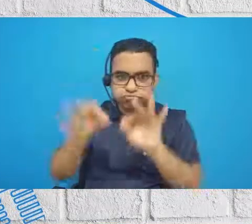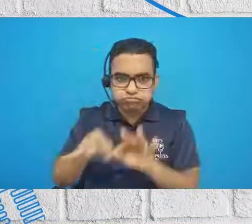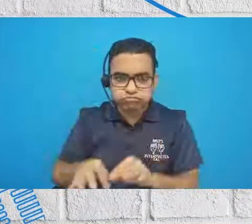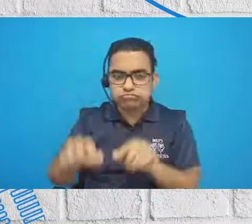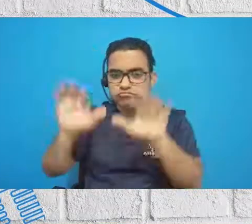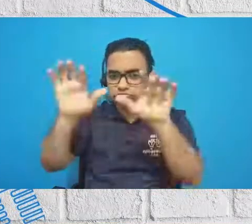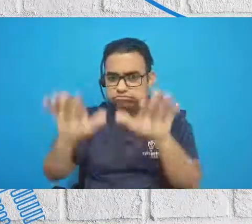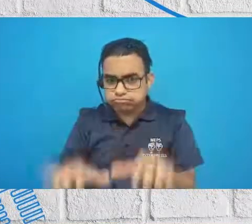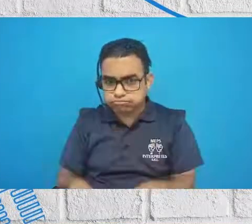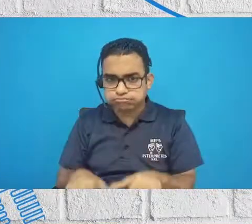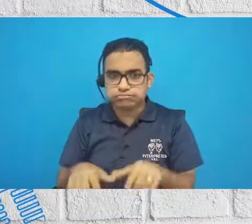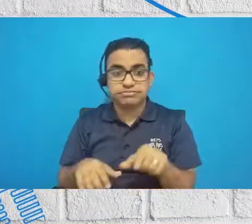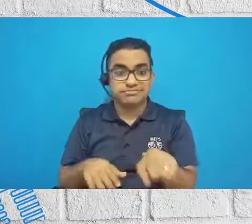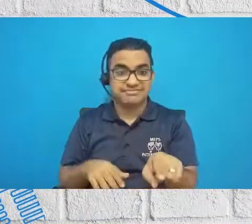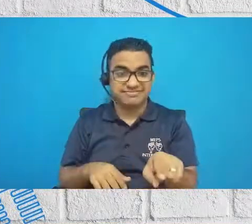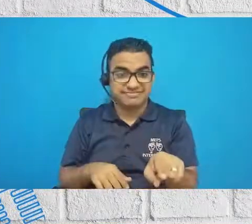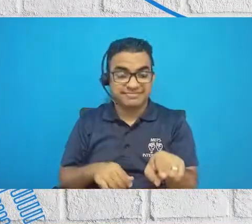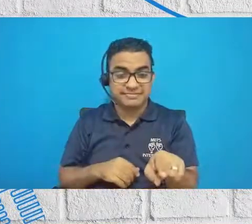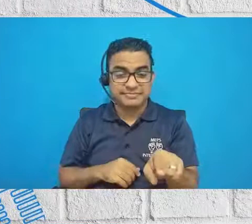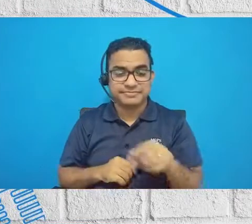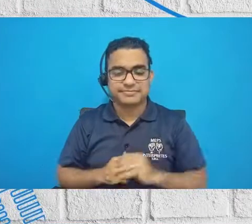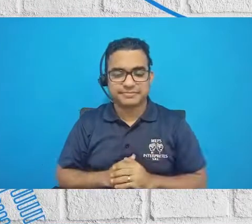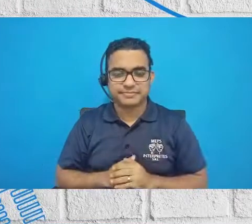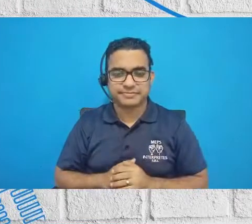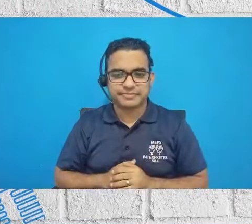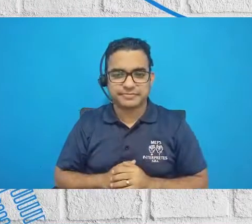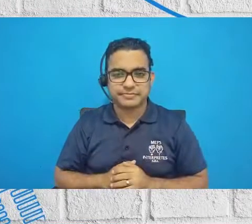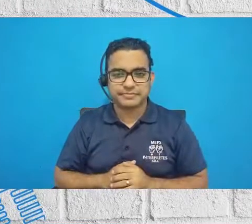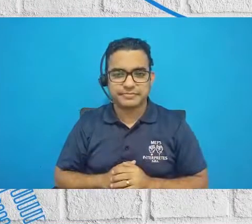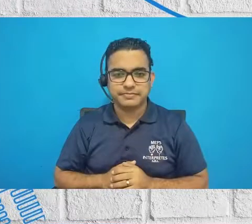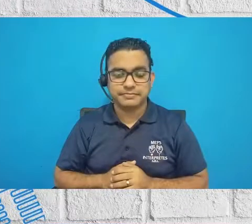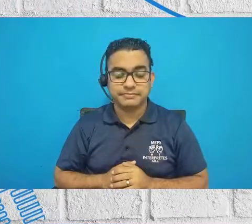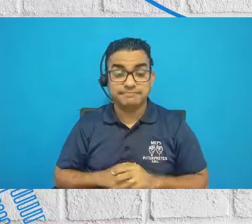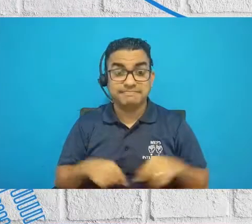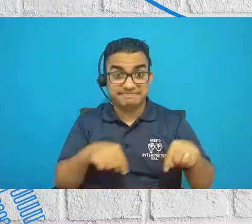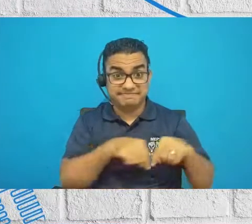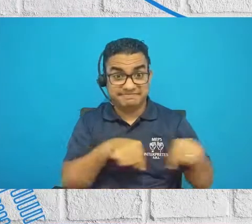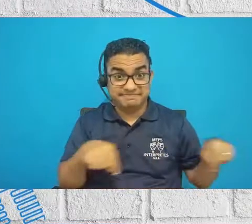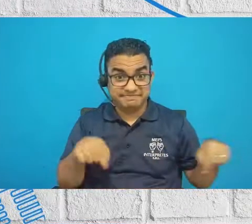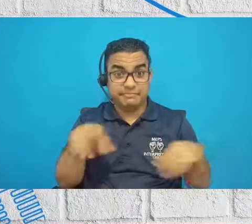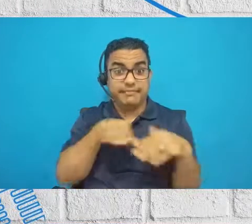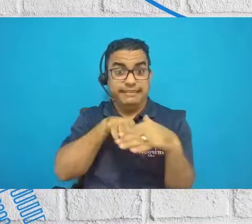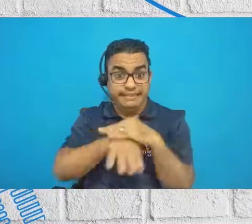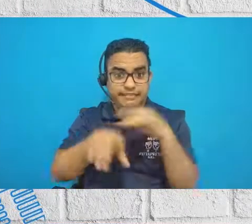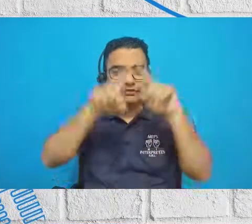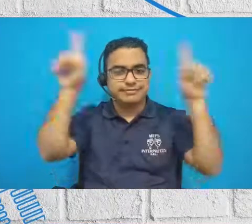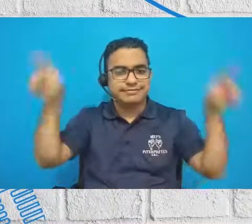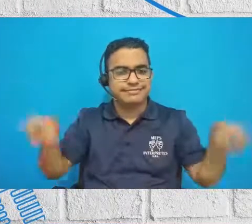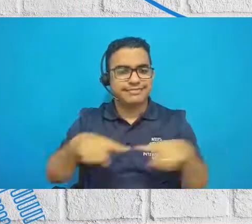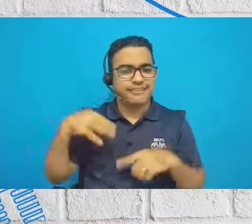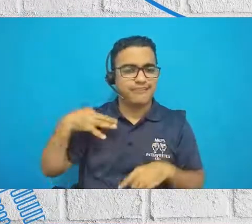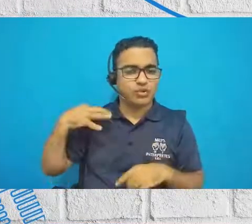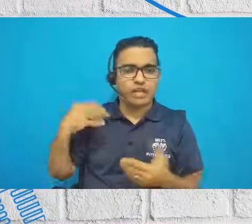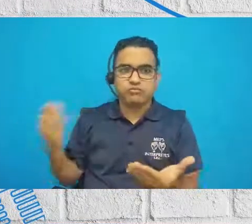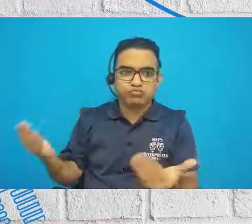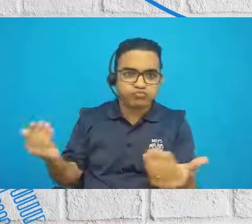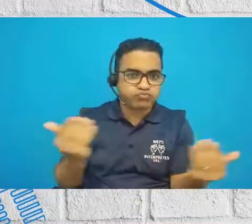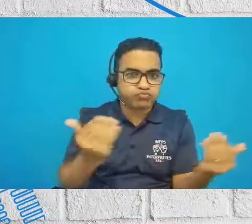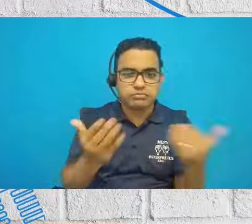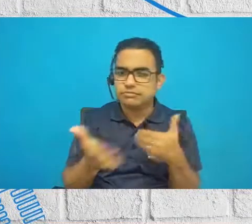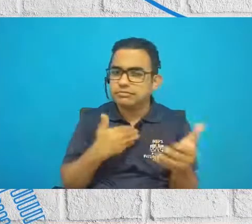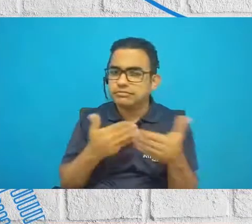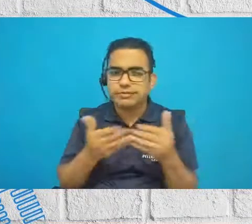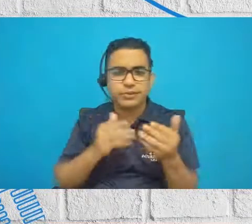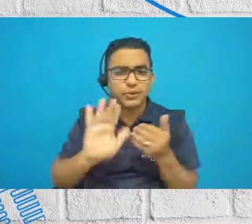.unv.org. Esa es nuestra plataforma de gestión de voluntarios. Sea de la profesión que